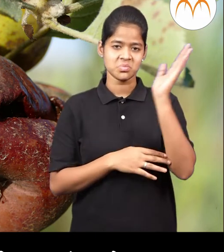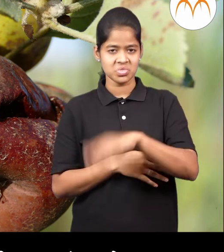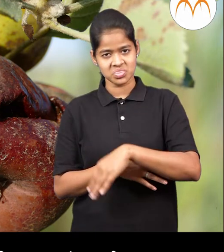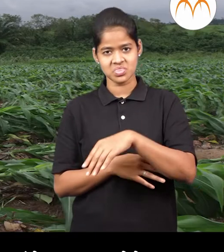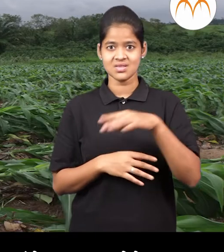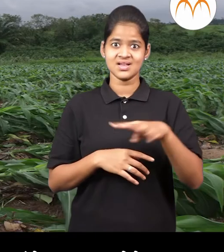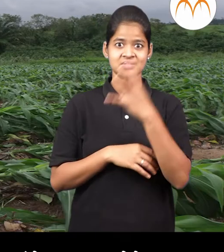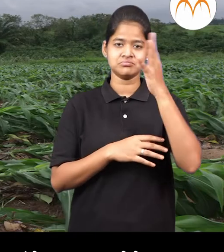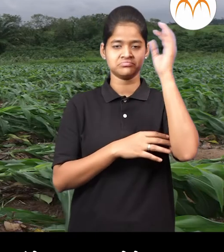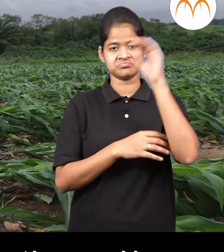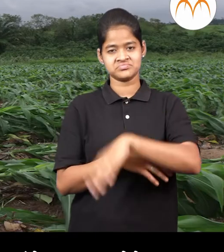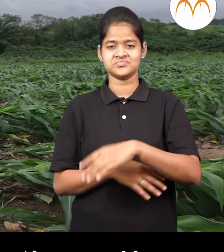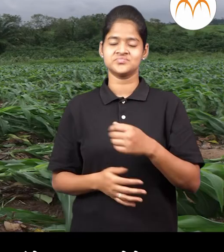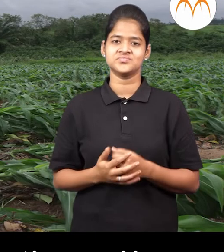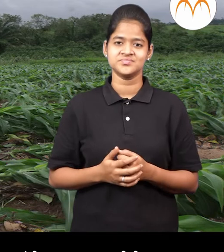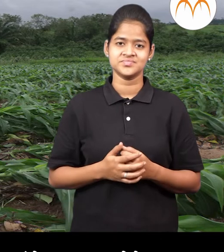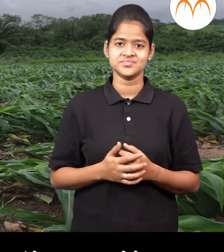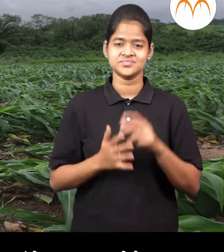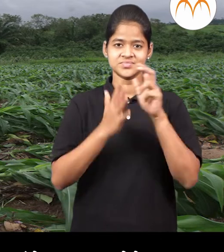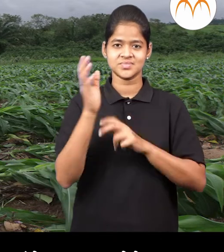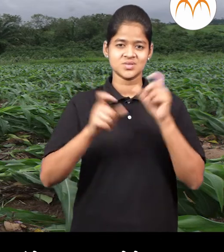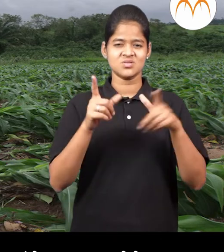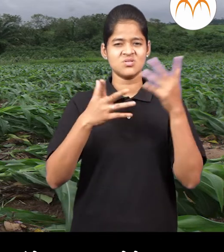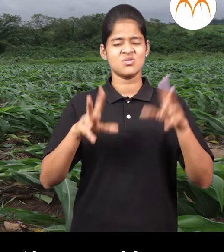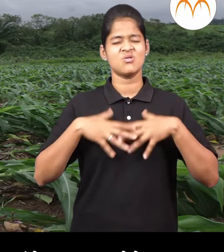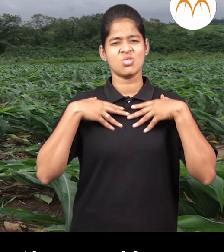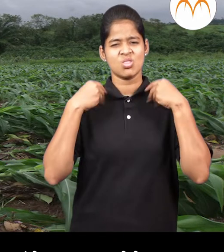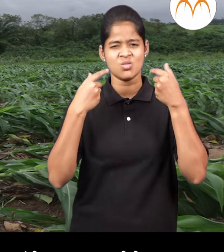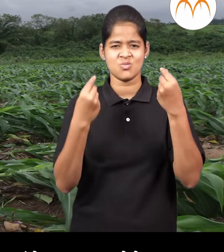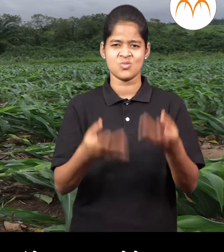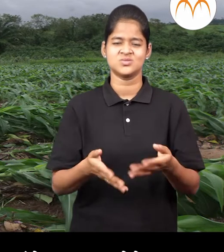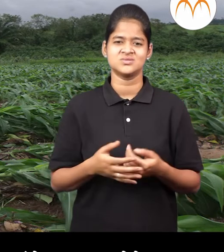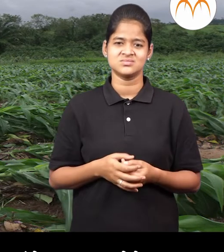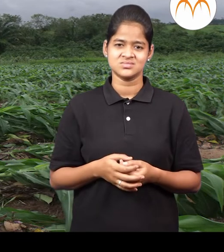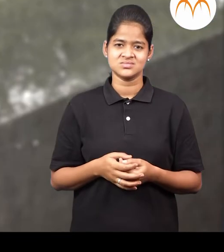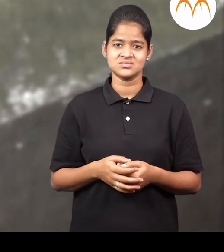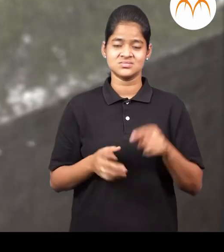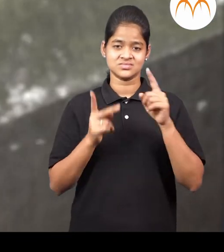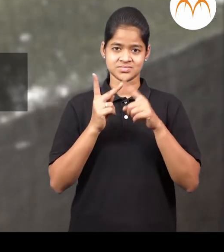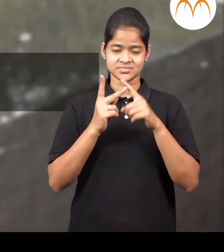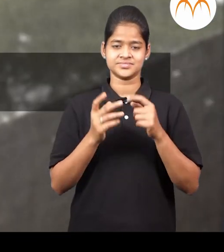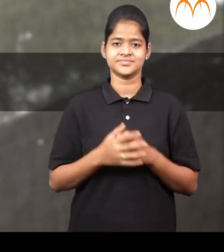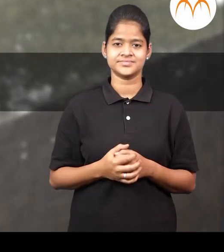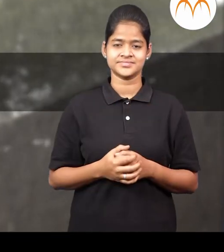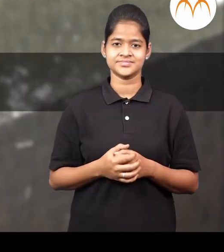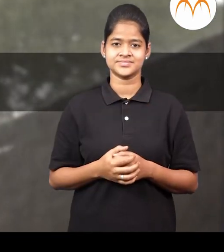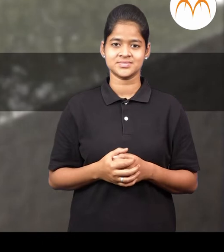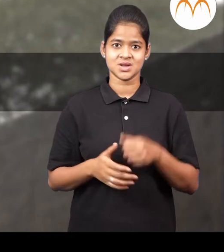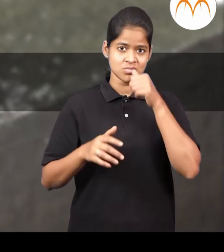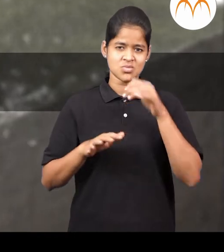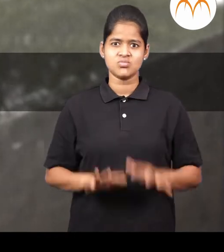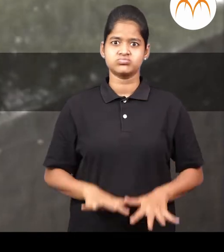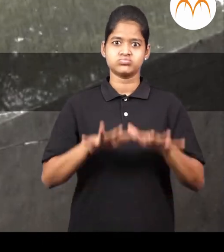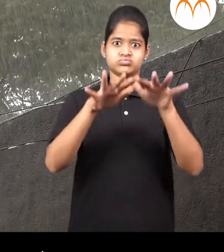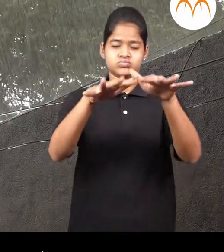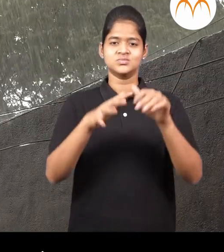फड़े भाजा खराब होताथ शितकर्यांचे नुक्सान होते दोन पूर